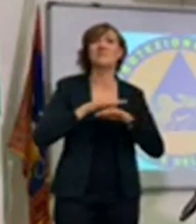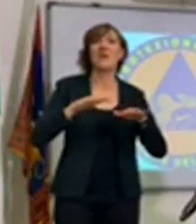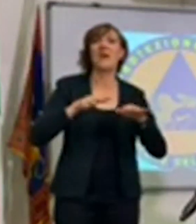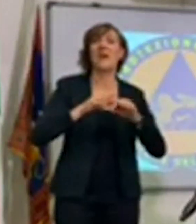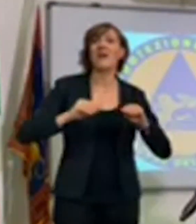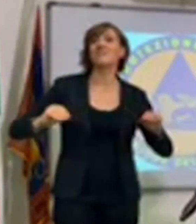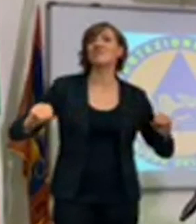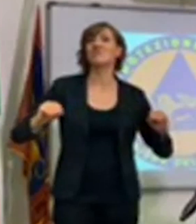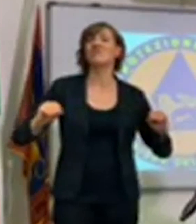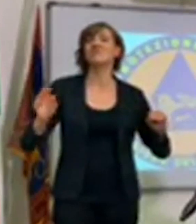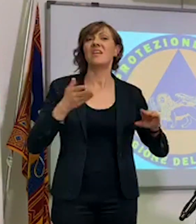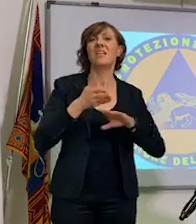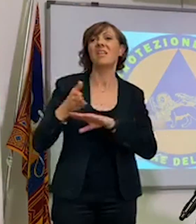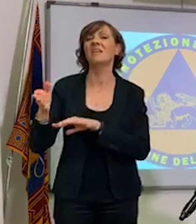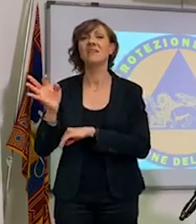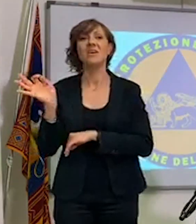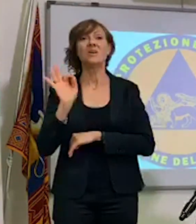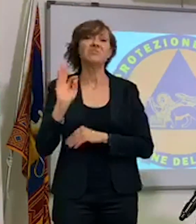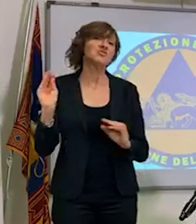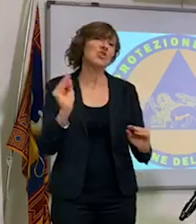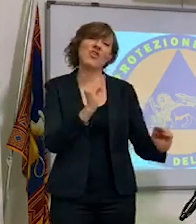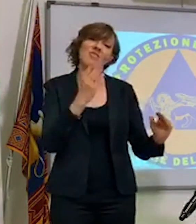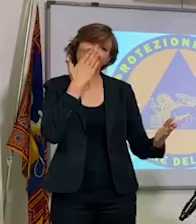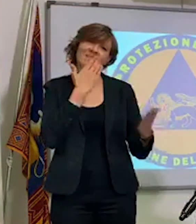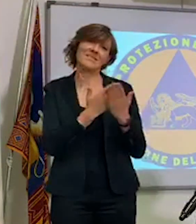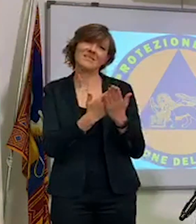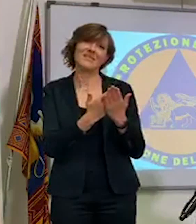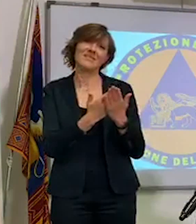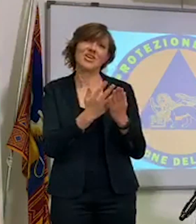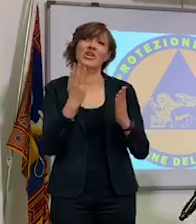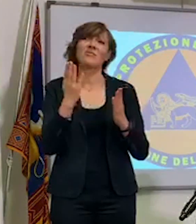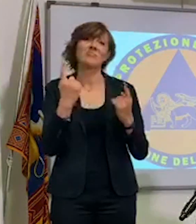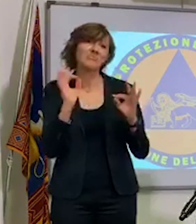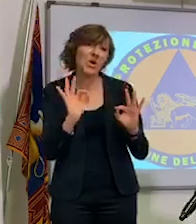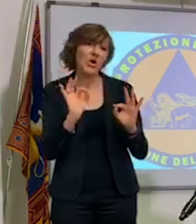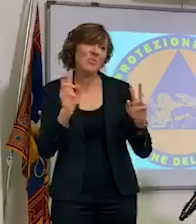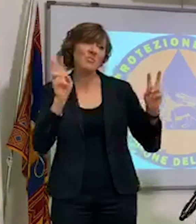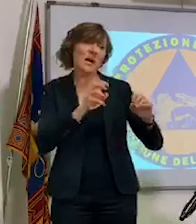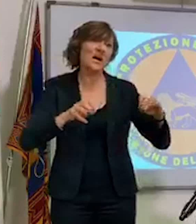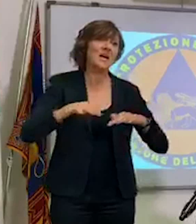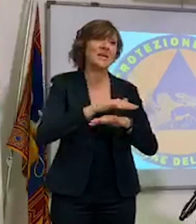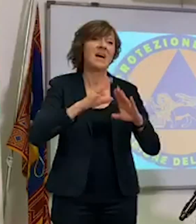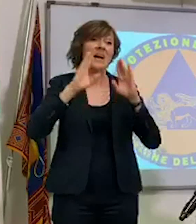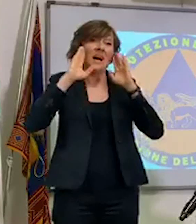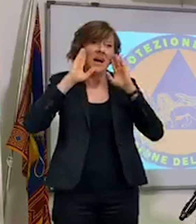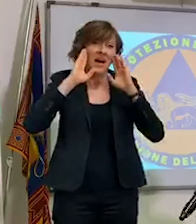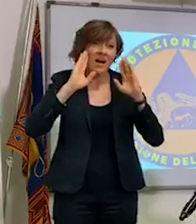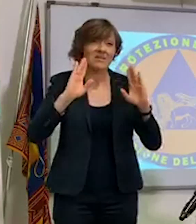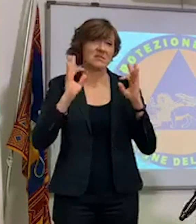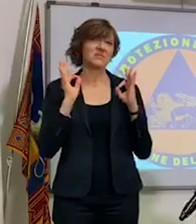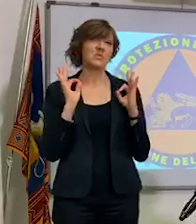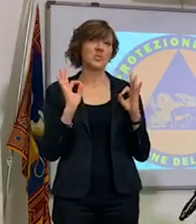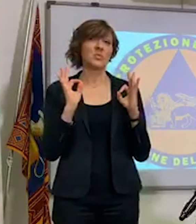dei giovani in particolar modo, rispetto agli assembramenti. Ecco, attenzione agli assembramenti,